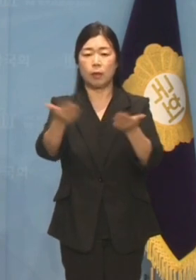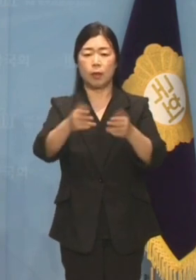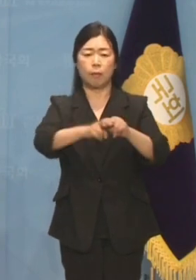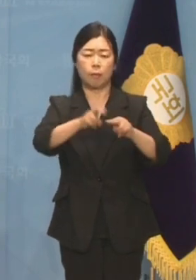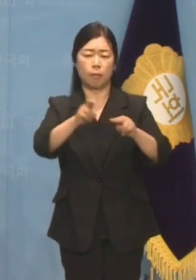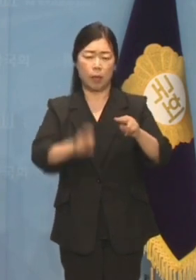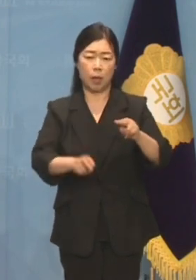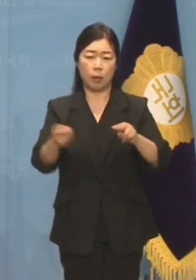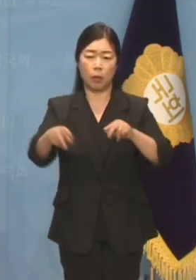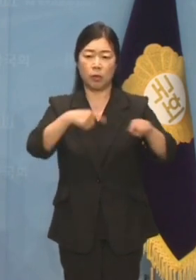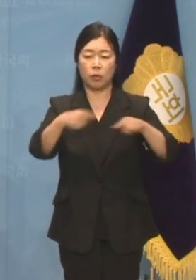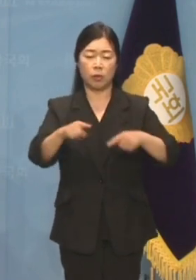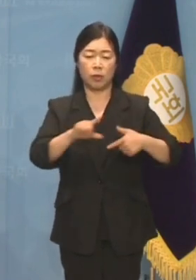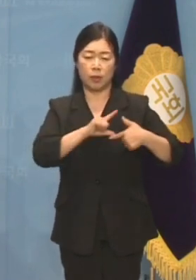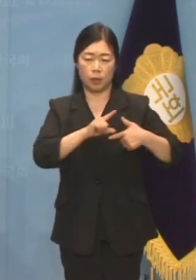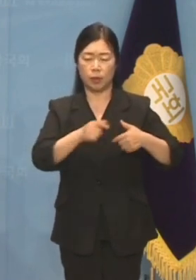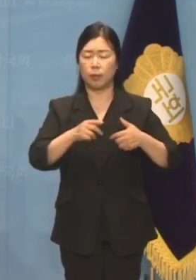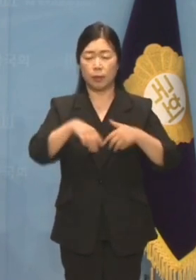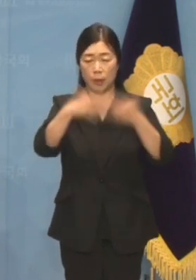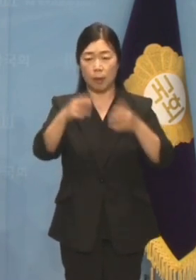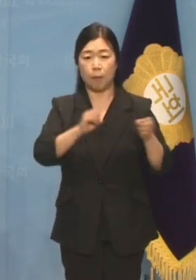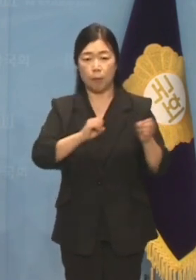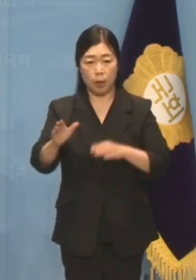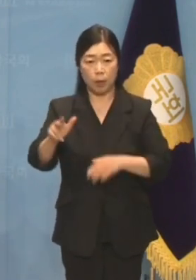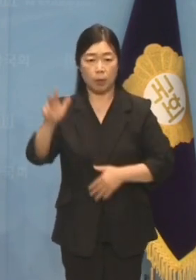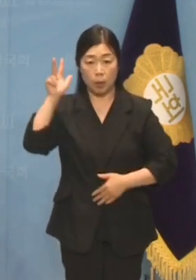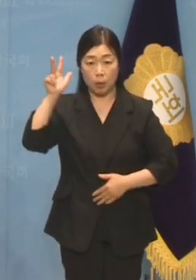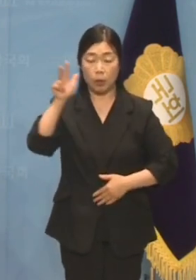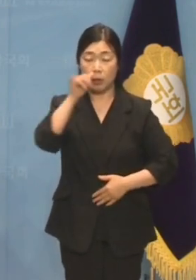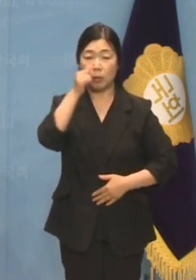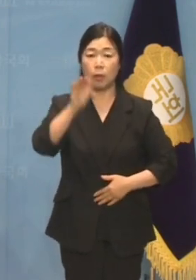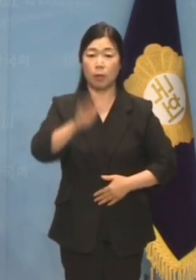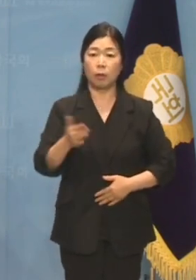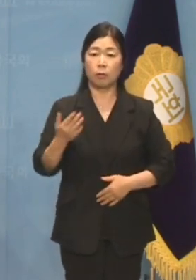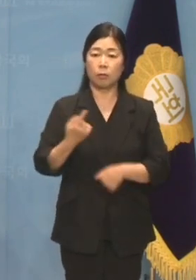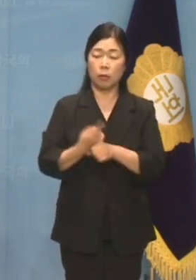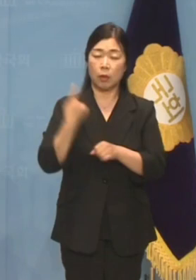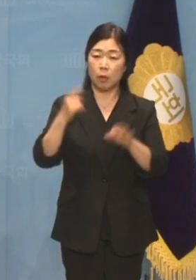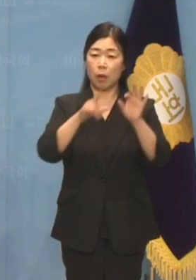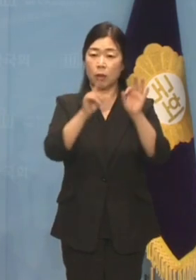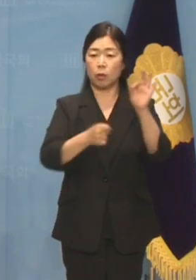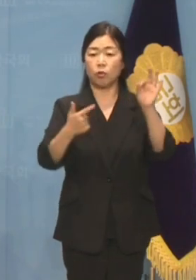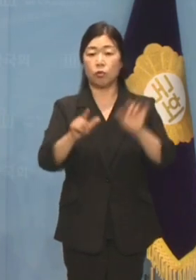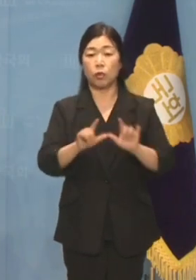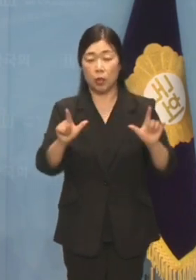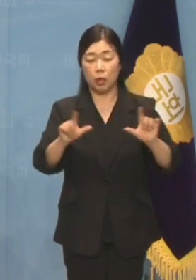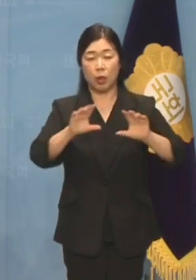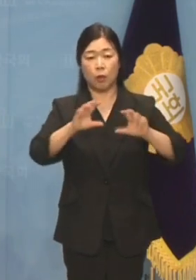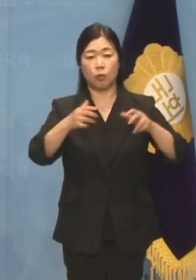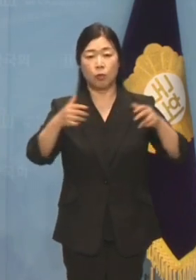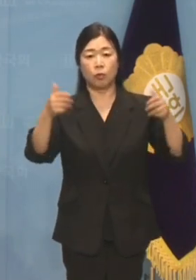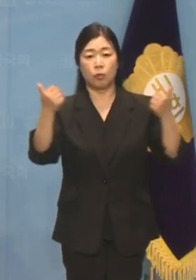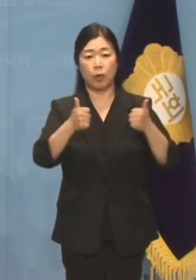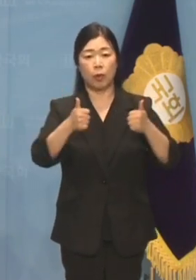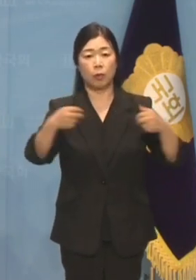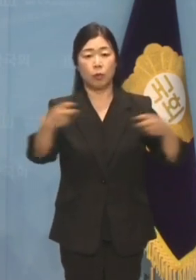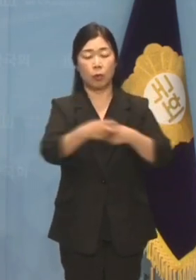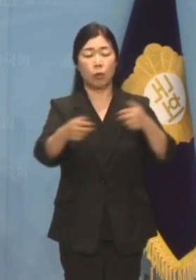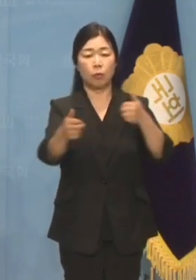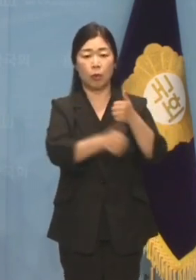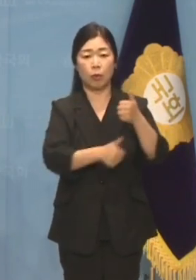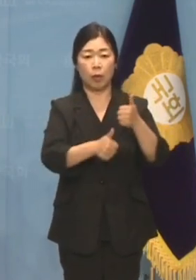아니라 정치 생명을 걸겠다고 밝혔습니다. 그러나 지난해 10월 6일 국회 국토교통부